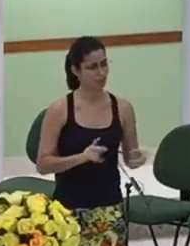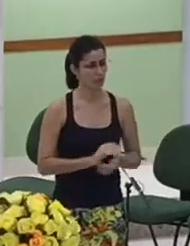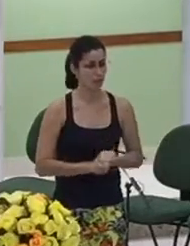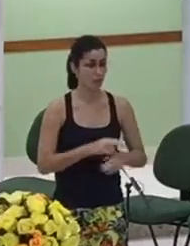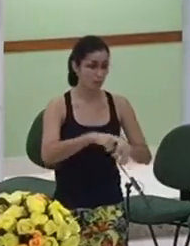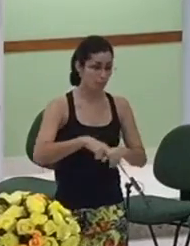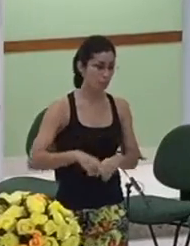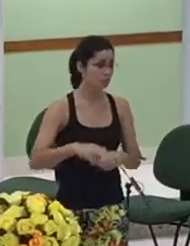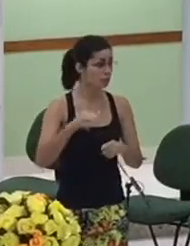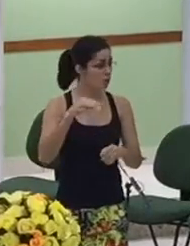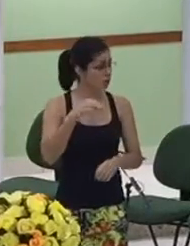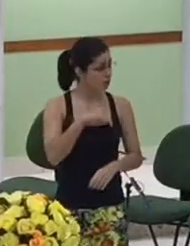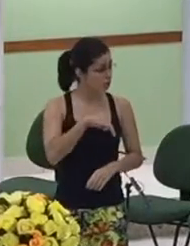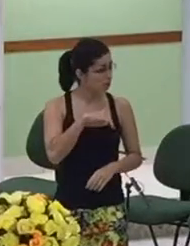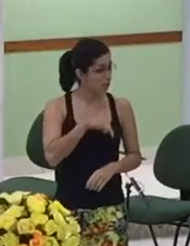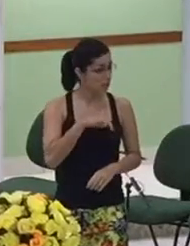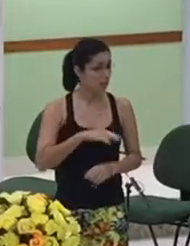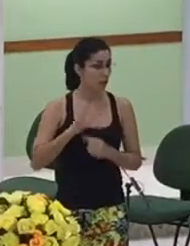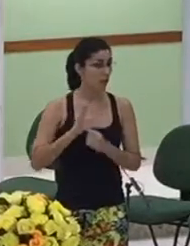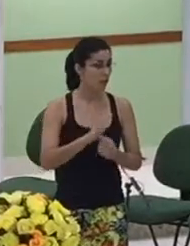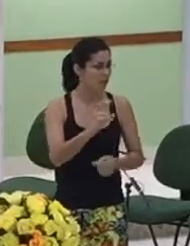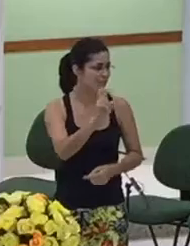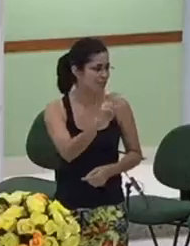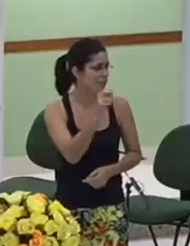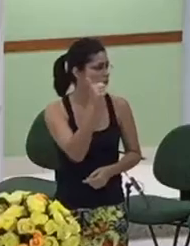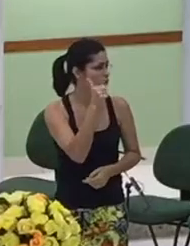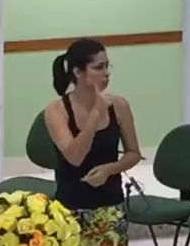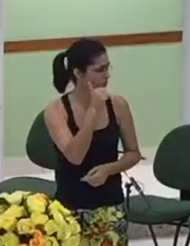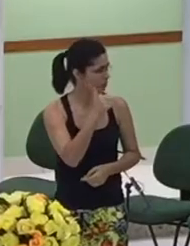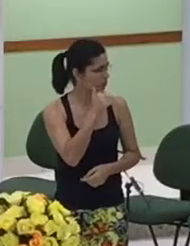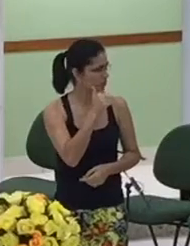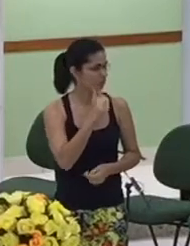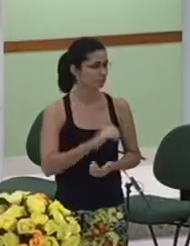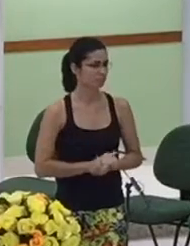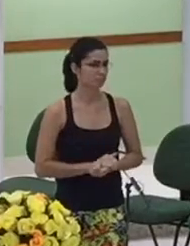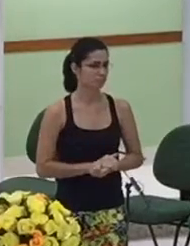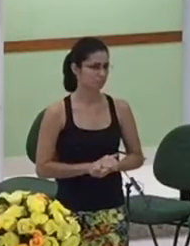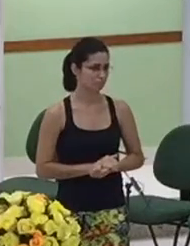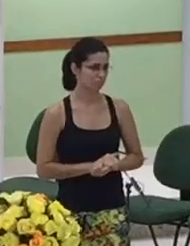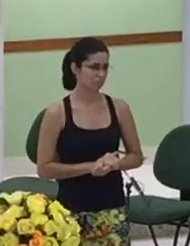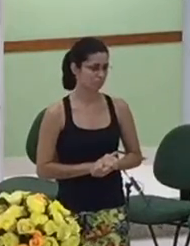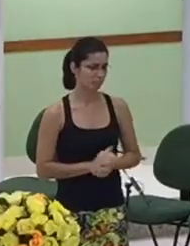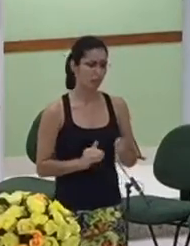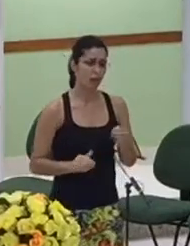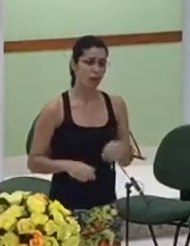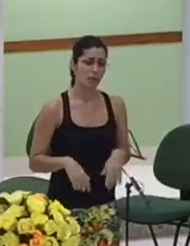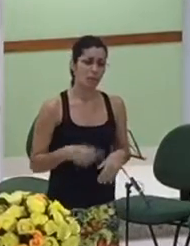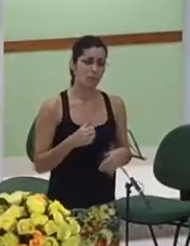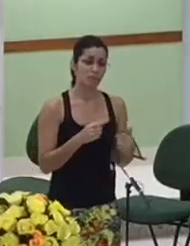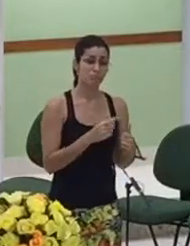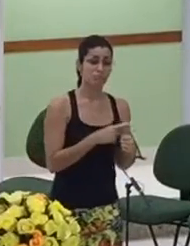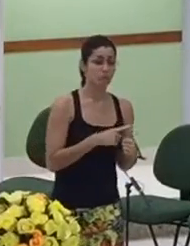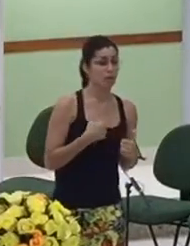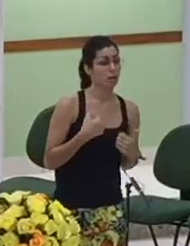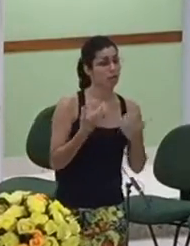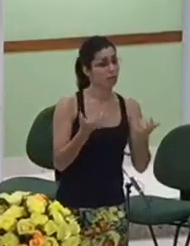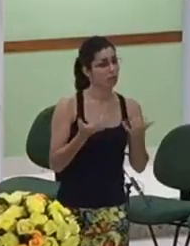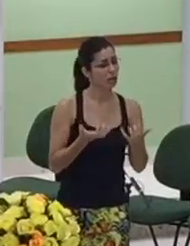aparecem cinco mulheres e a primeira coisa que quero dizer é que Mateus ele queria assustar a